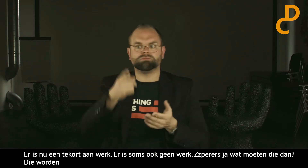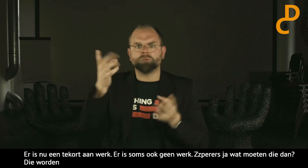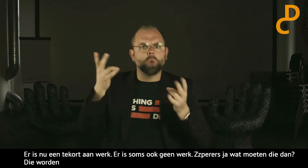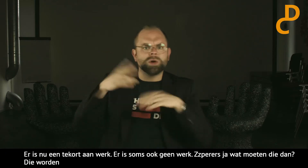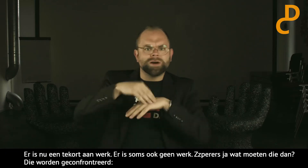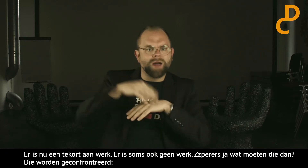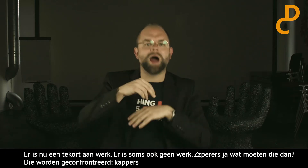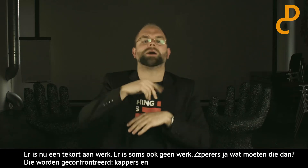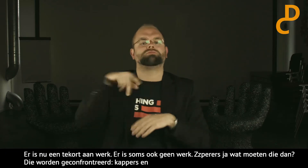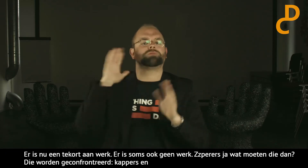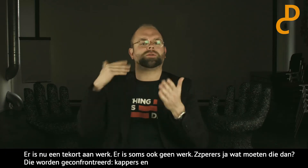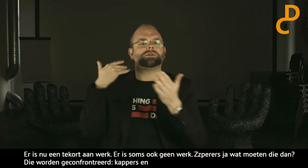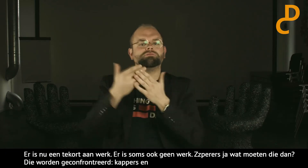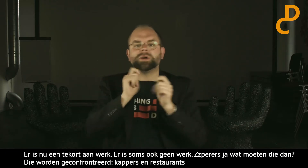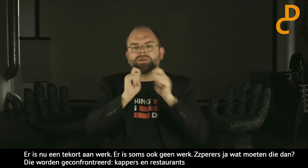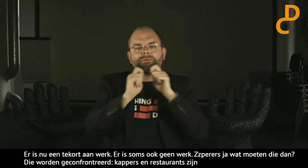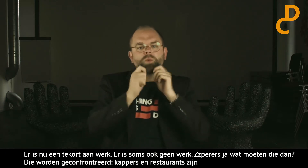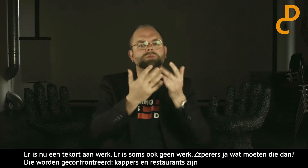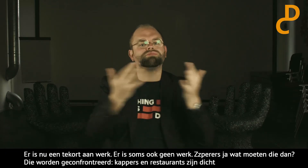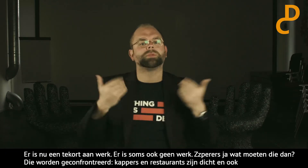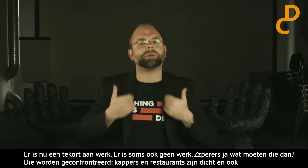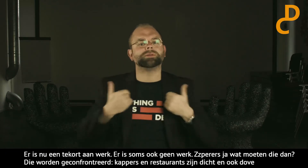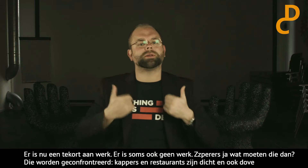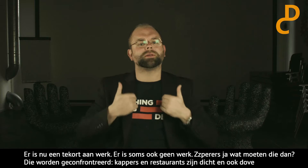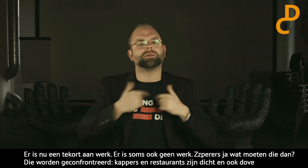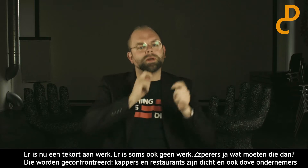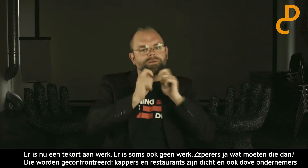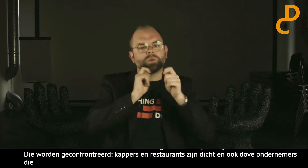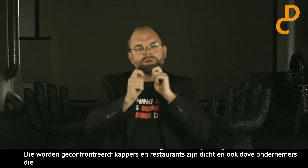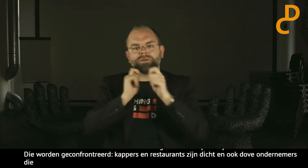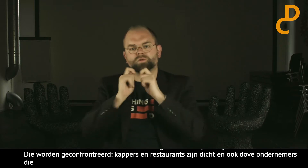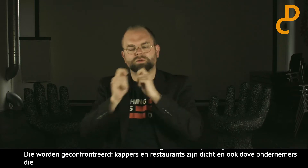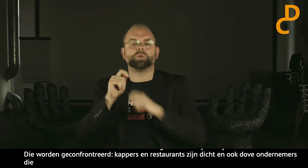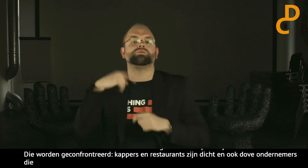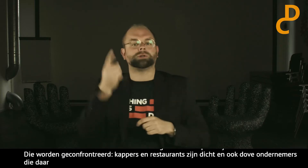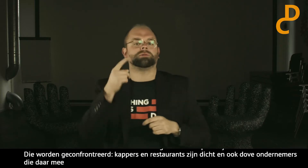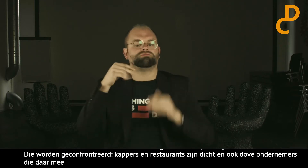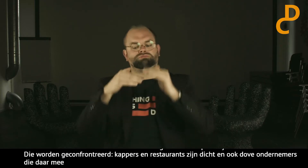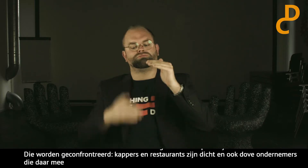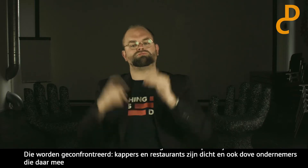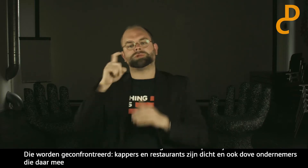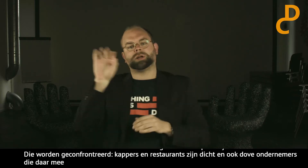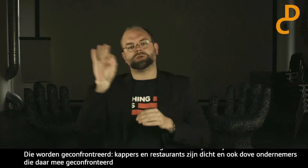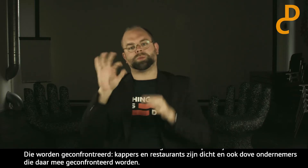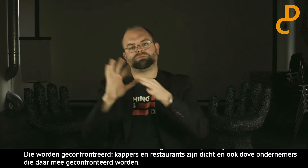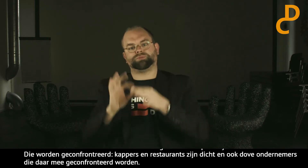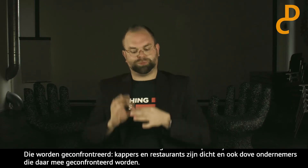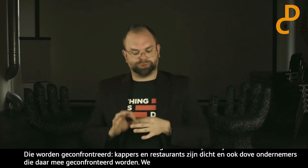ondernemers die daarmee geconfronteerd worden. Dus we hebben verschillende mensen geïnterviewd en die komen straks